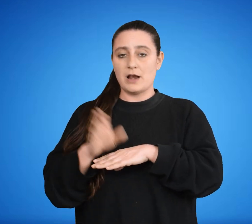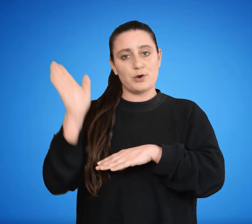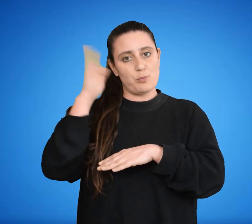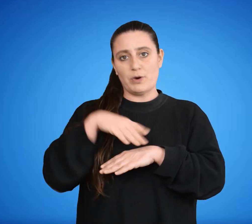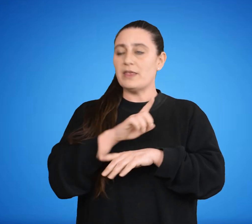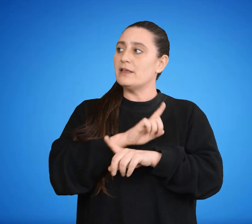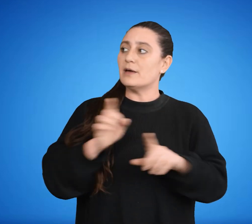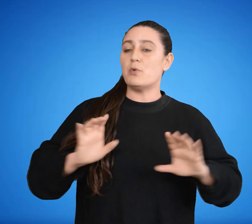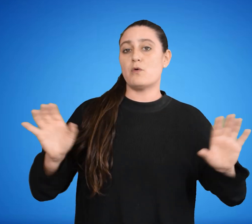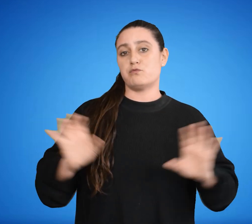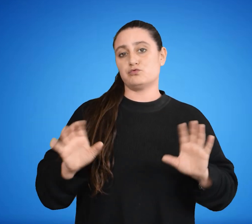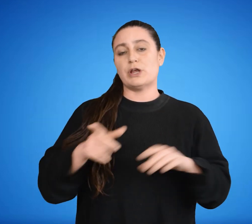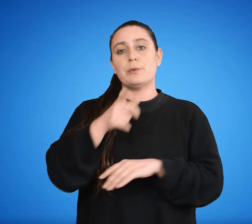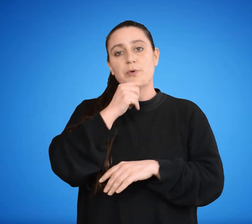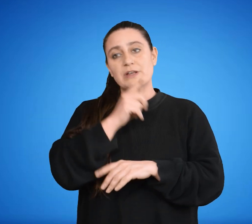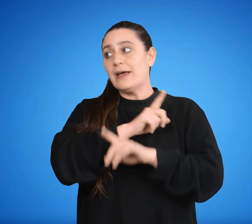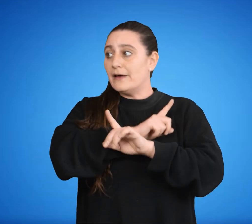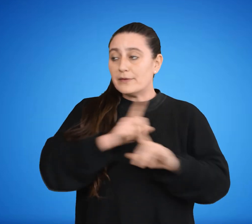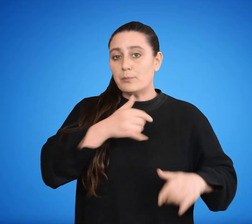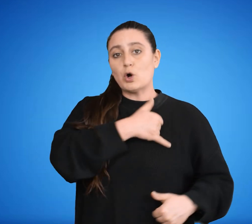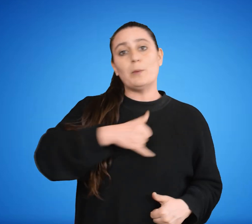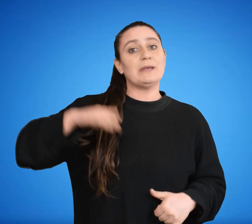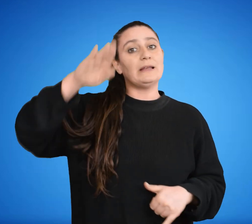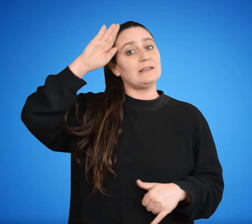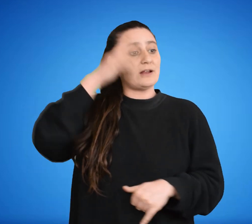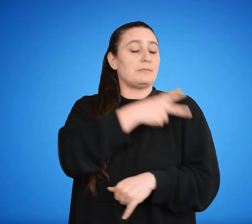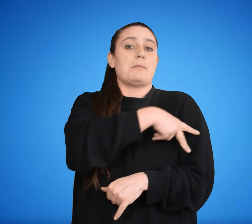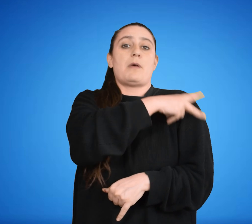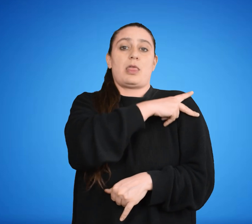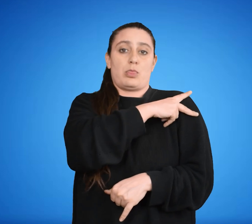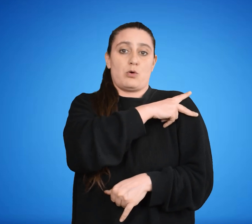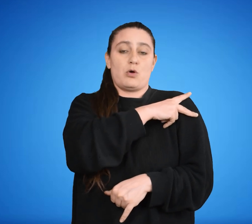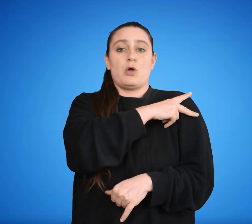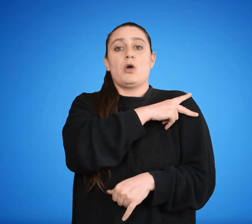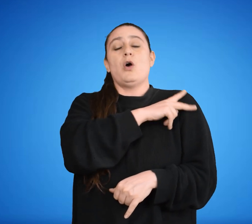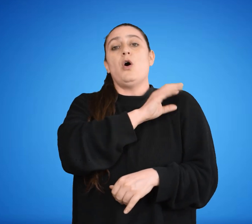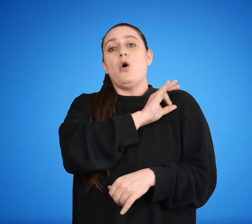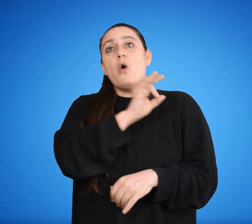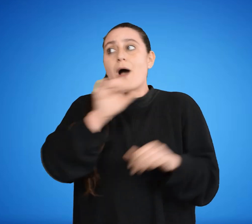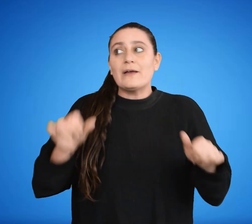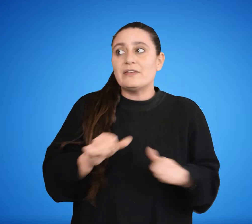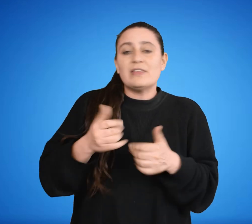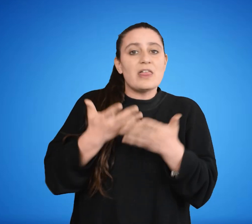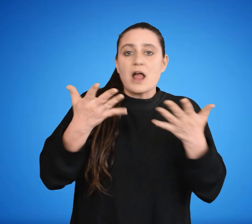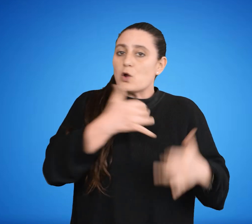ni los funcionarios policiales, ni los militares con mando de fuerza o en ejercicio de alguna actividad militar,